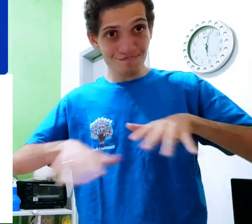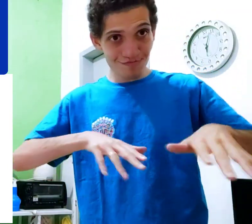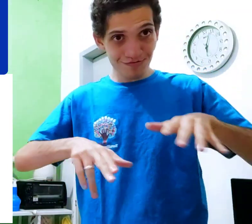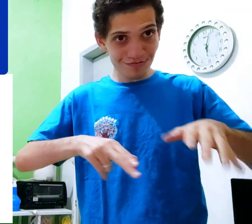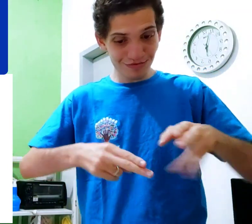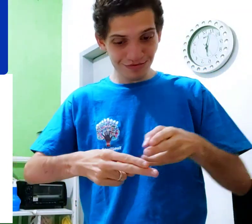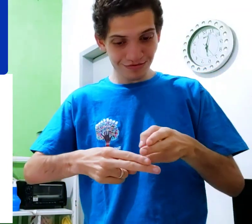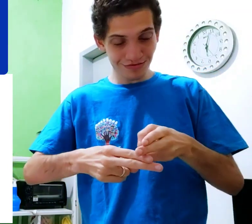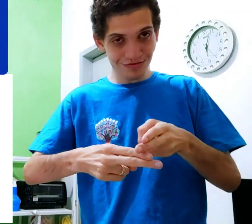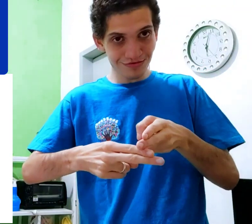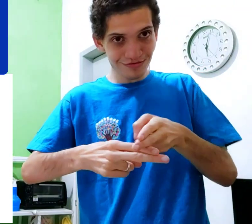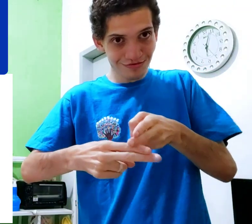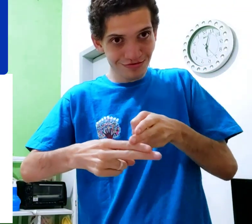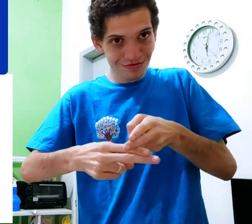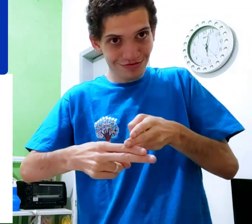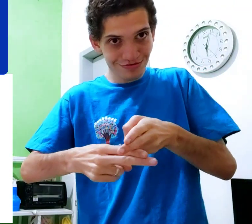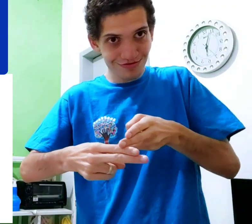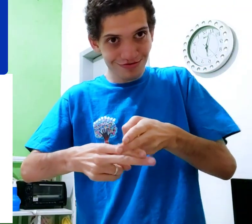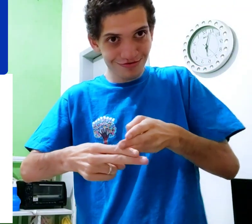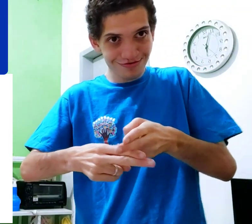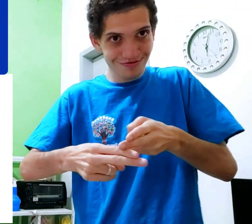isso, e o movimento, este.